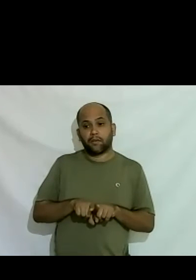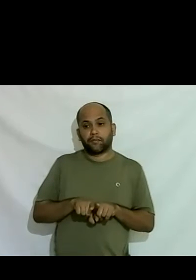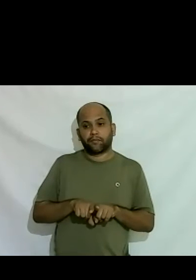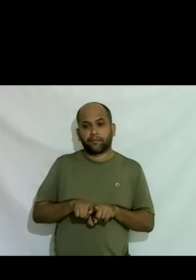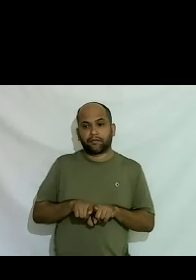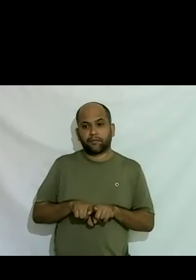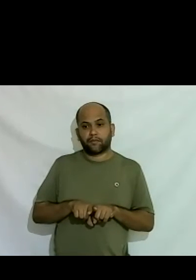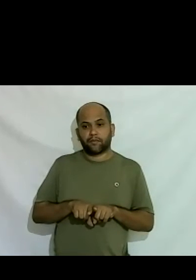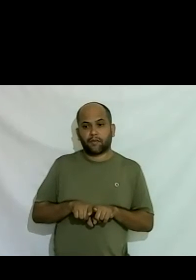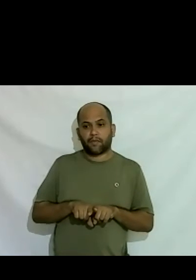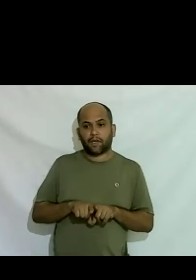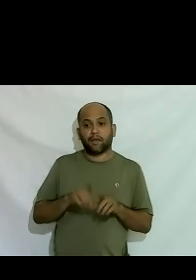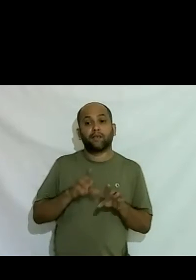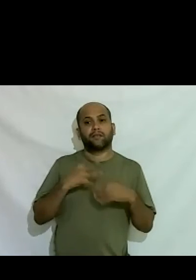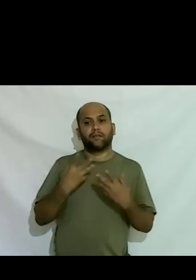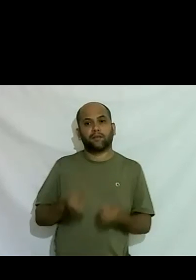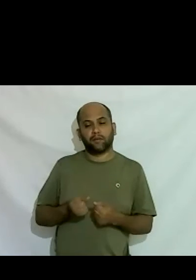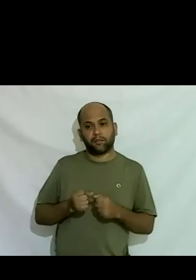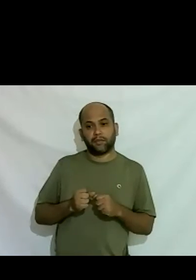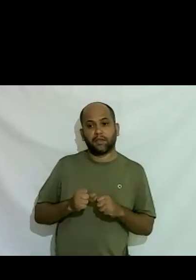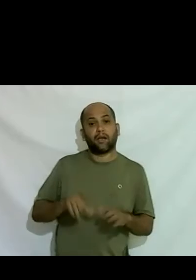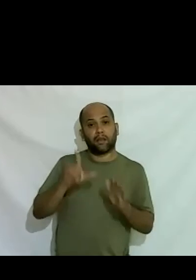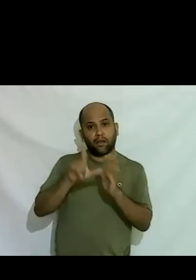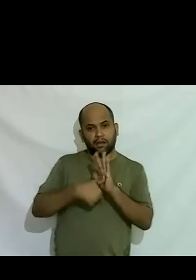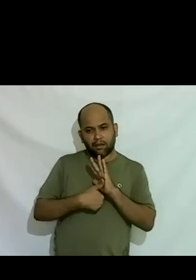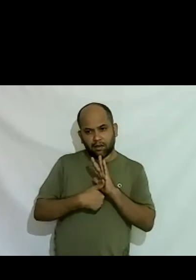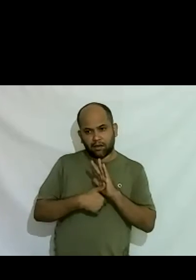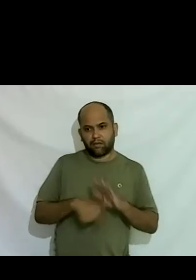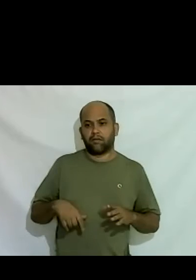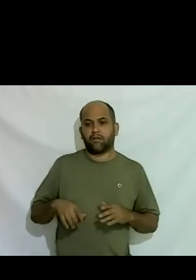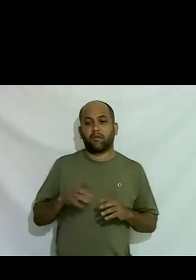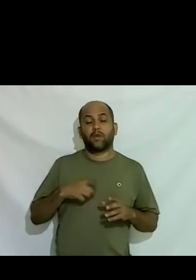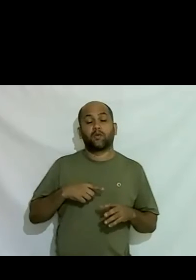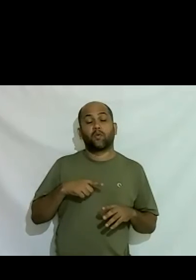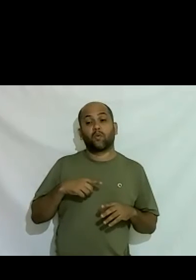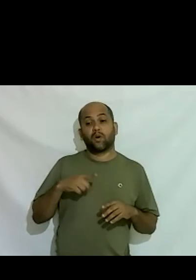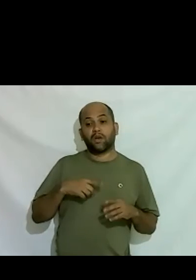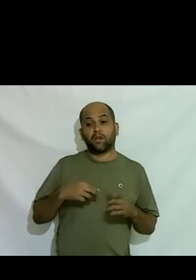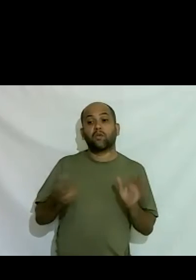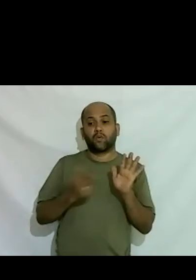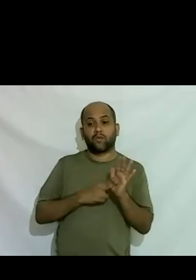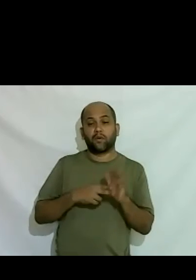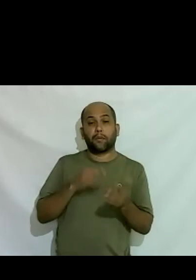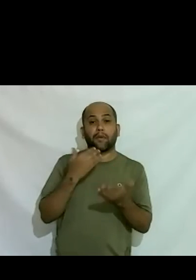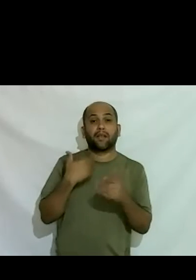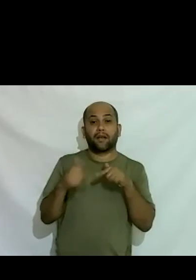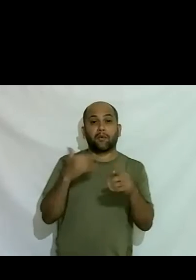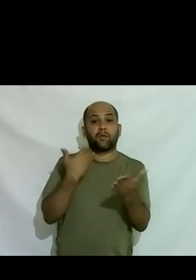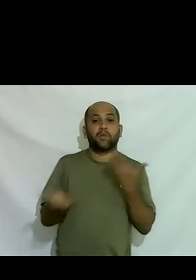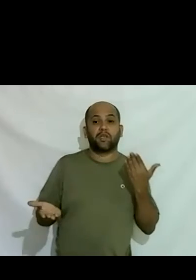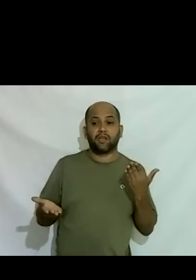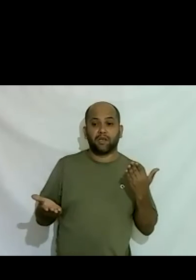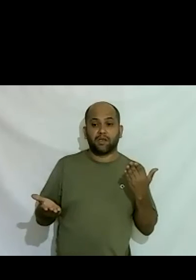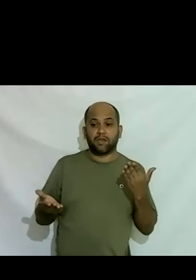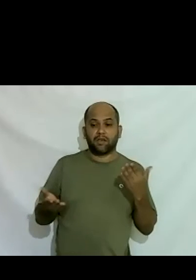se assumiam mais tarde como eu acabei fazendo mas quando se assumiam às vezes perdiam emprego tendo